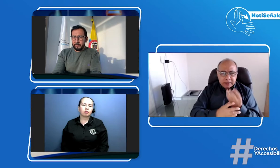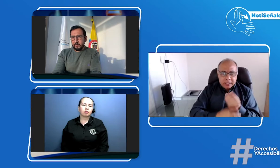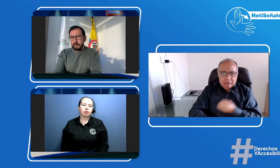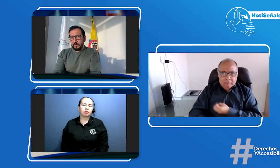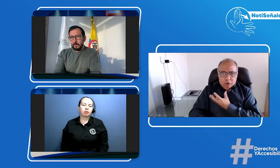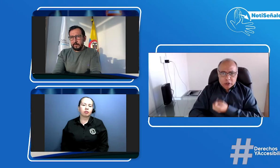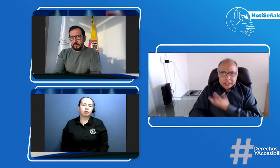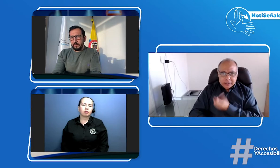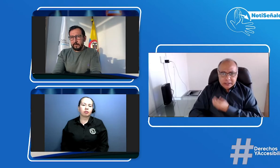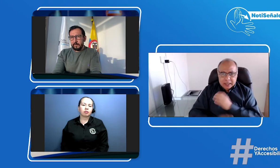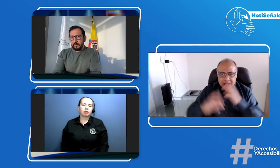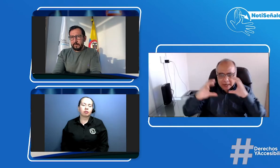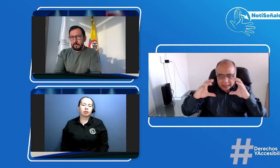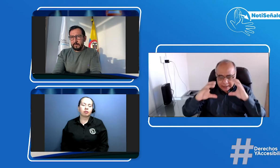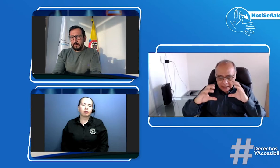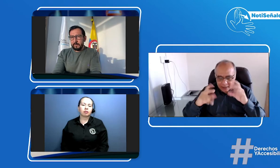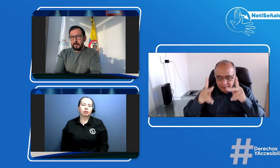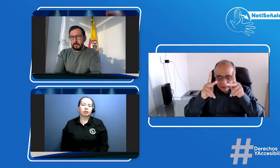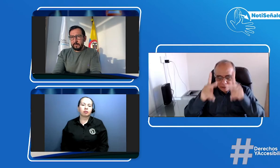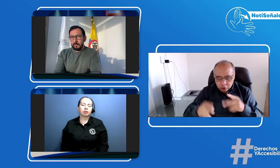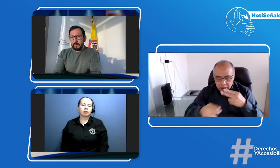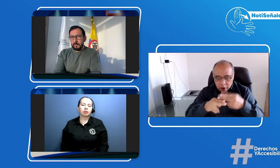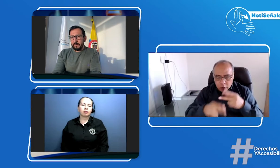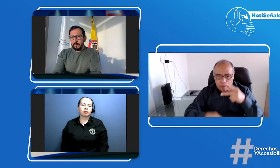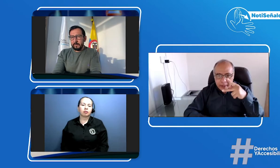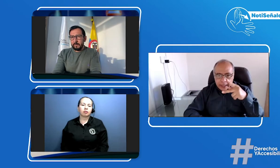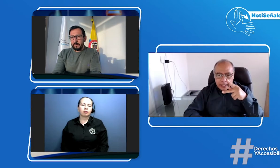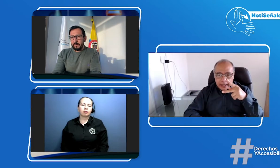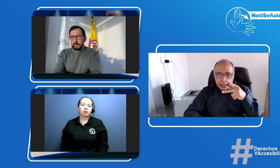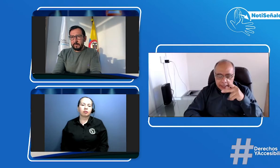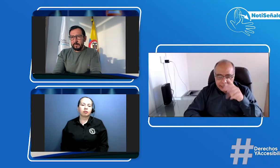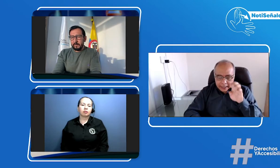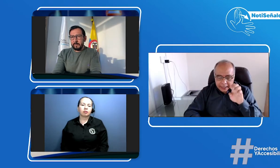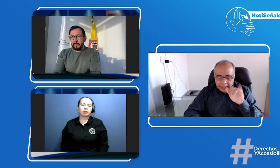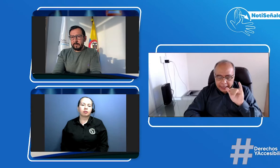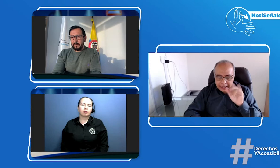es que la situación allí en Florencia Caquetá nos dice